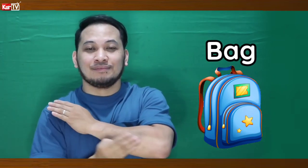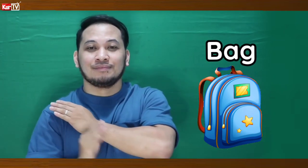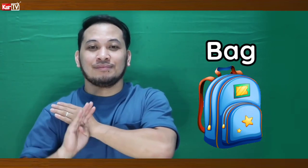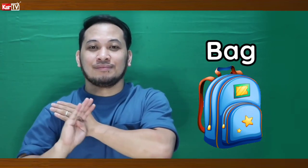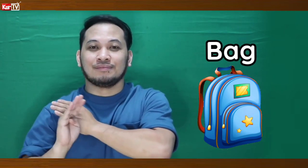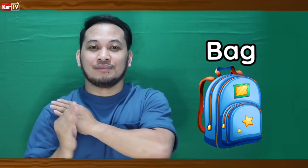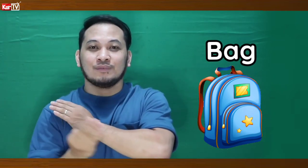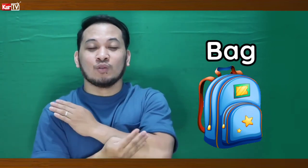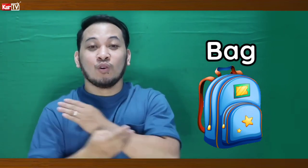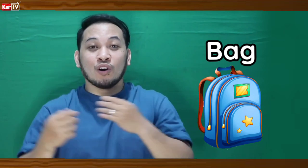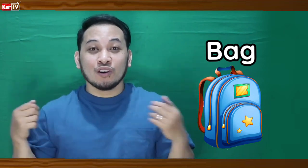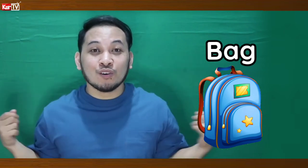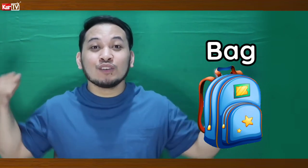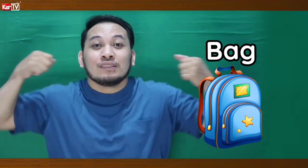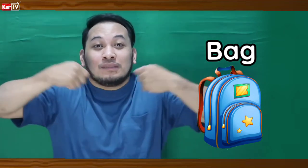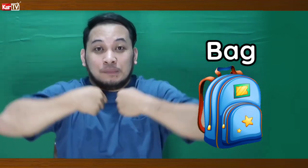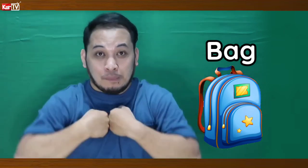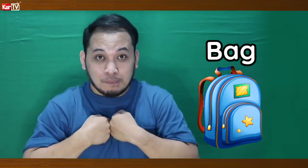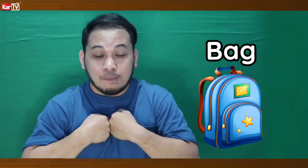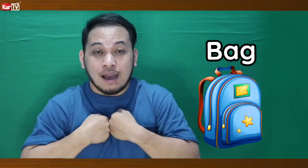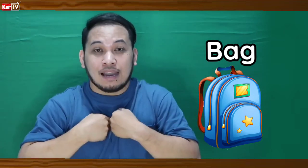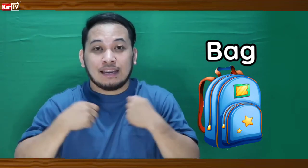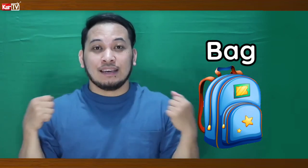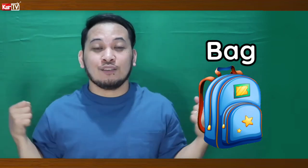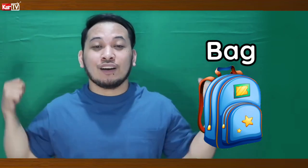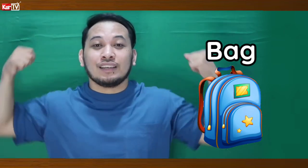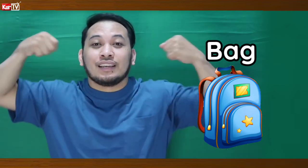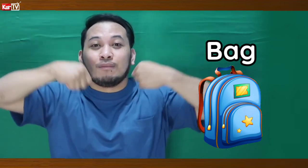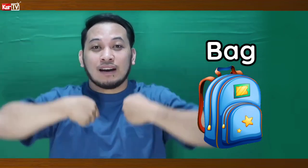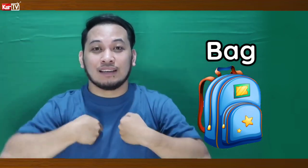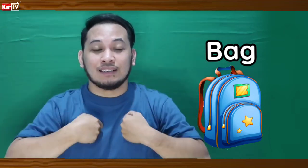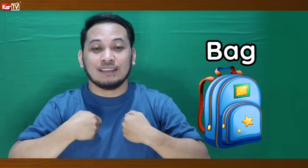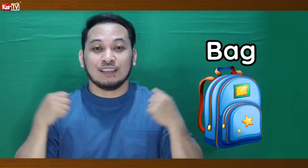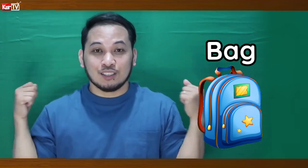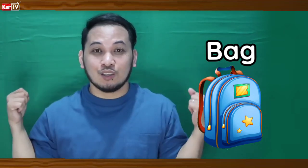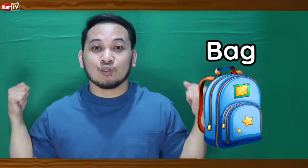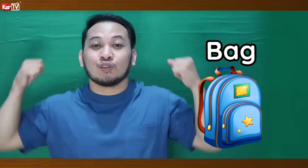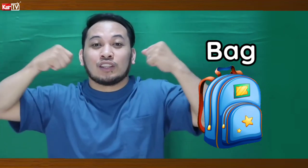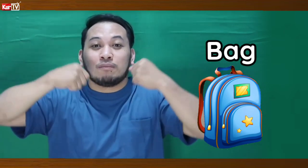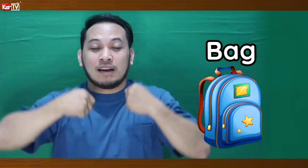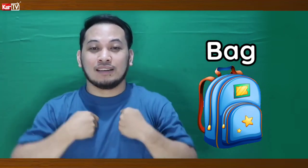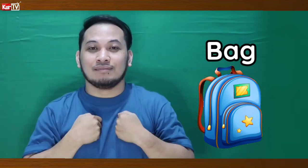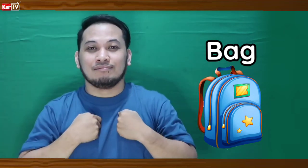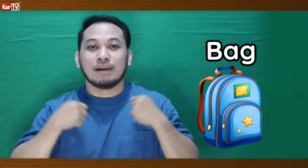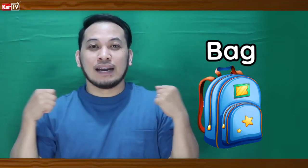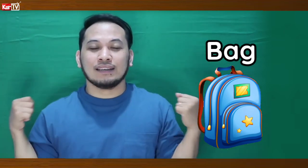Or yung bag Yung ganyan na bag Sinusuot na bag Bag